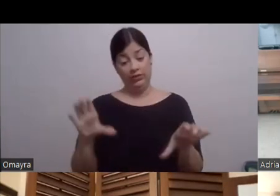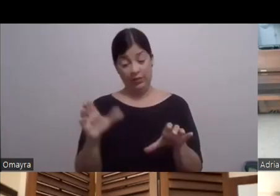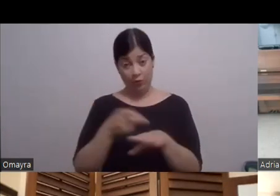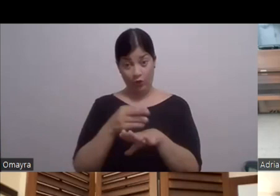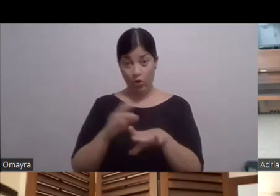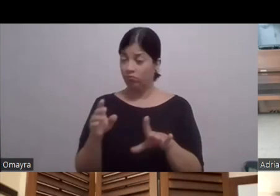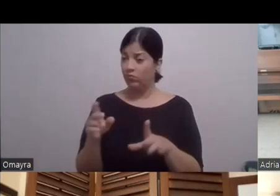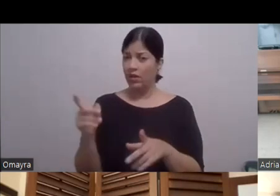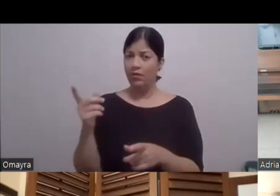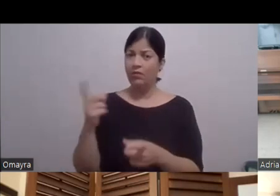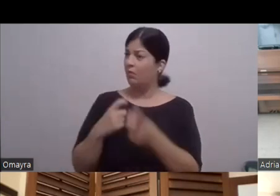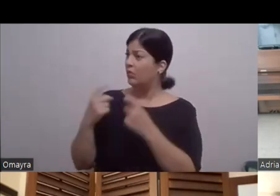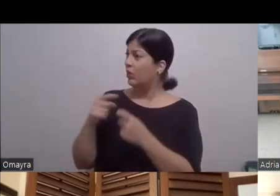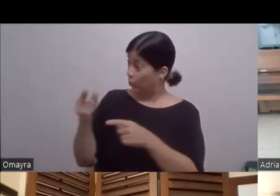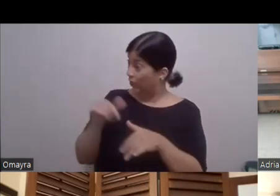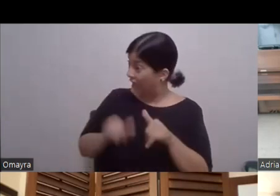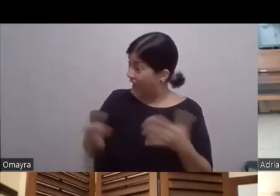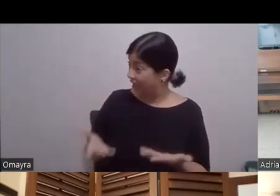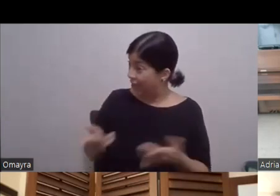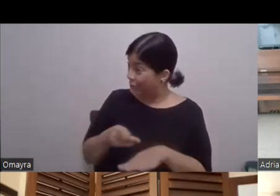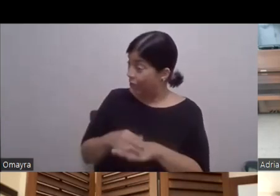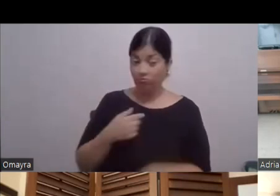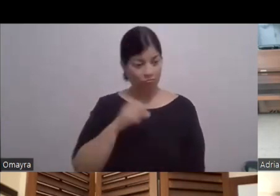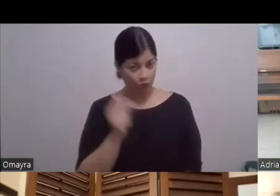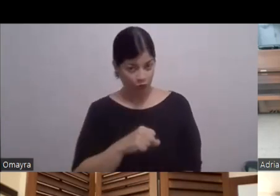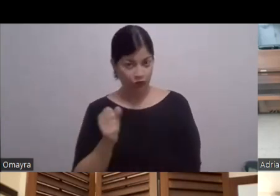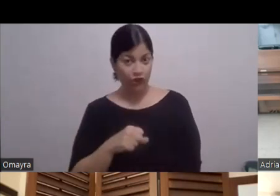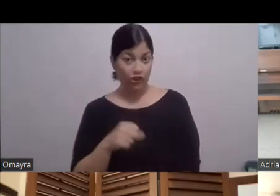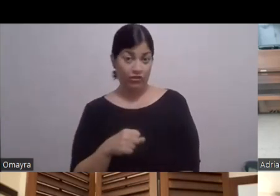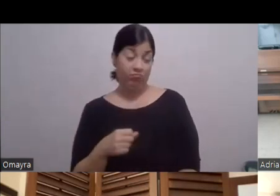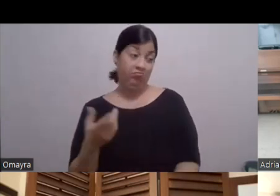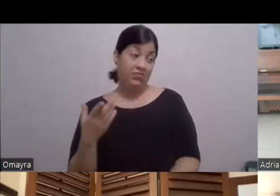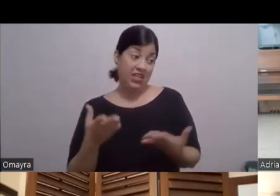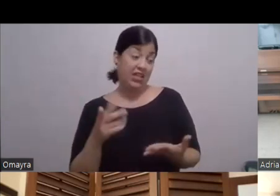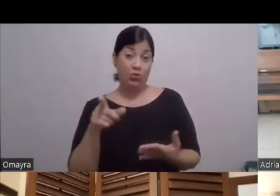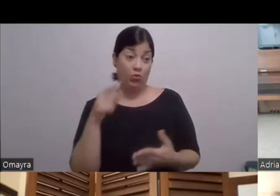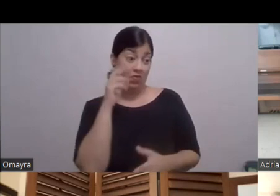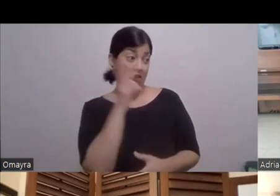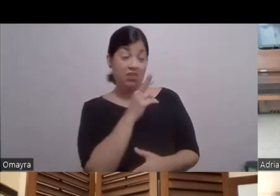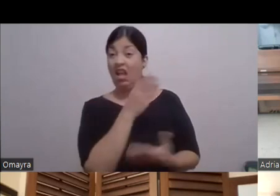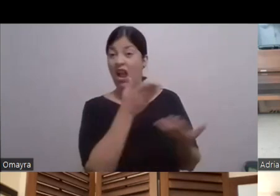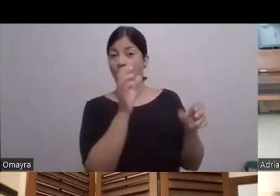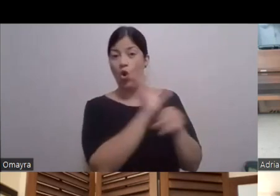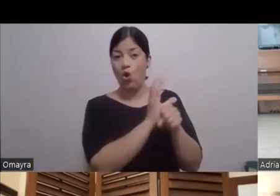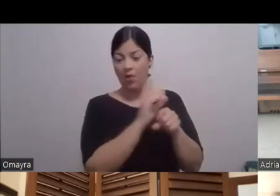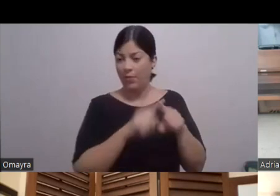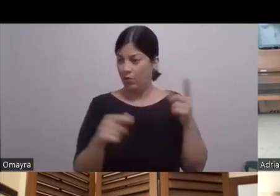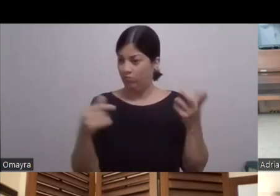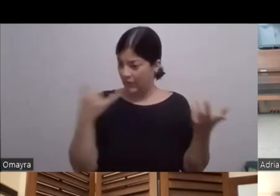Yo no sé Que nada dice Que yo no estoy aquí Claro Que han visto Que está posteado Que está en Colombia No sé qué Pero también yo le digo A la gente Pero llámame Y pregúntame No me digan Hay que tener un